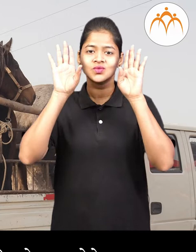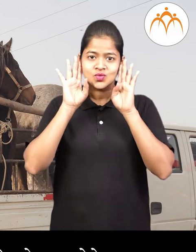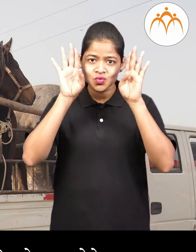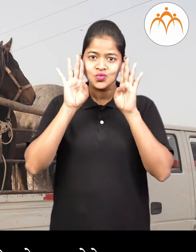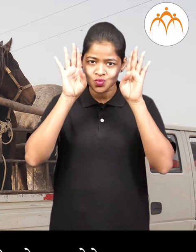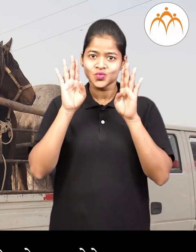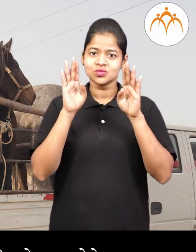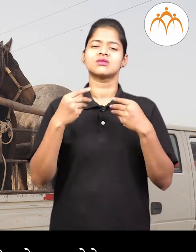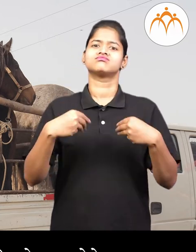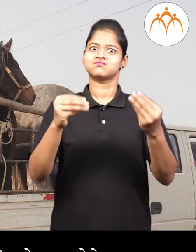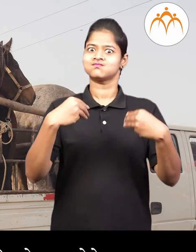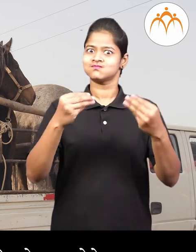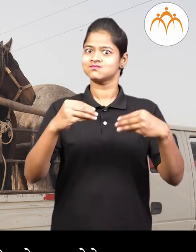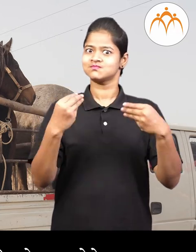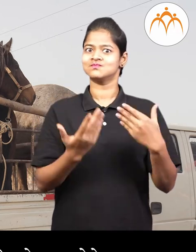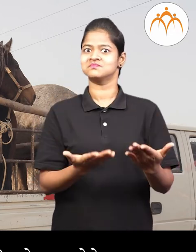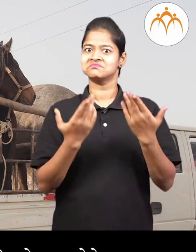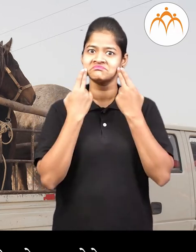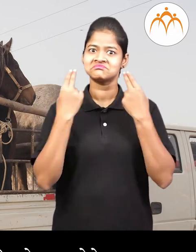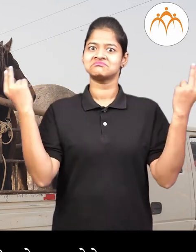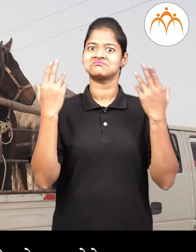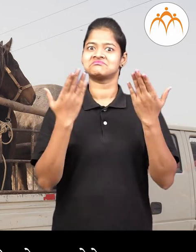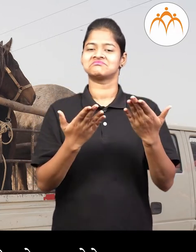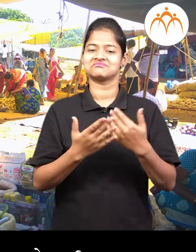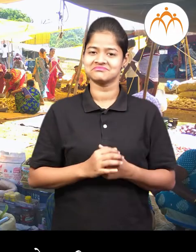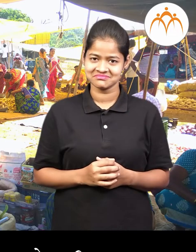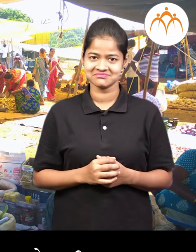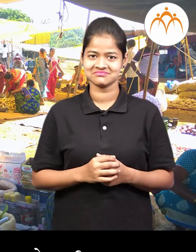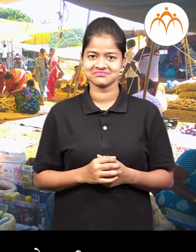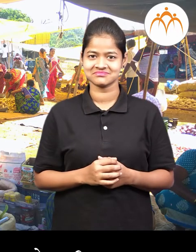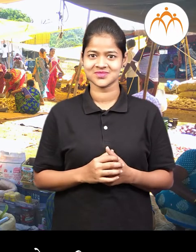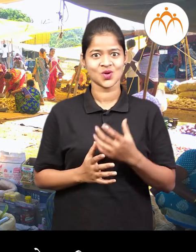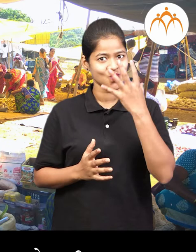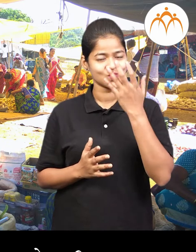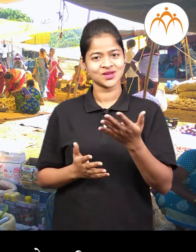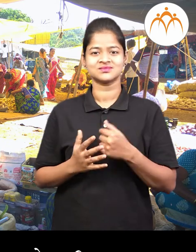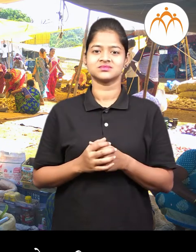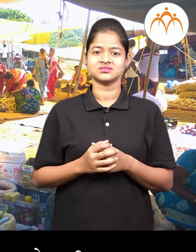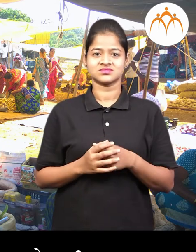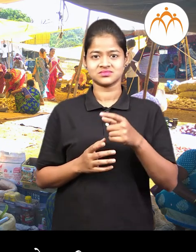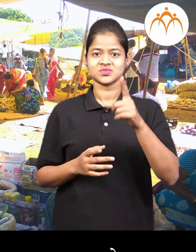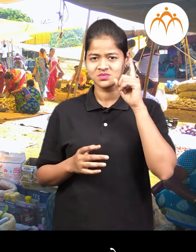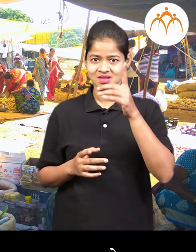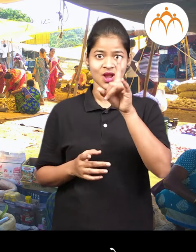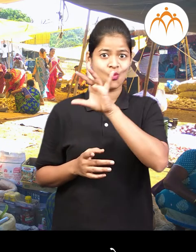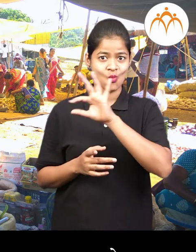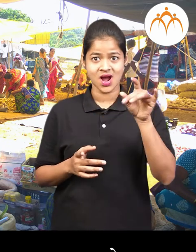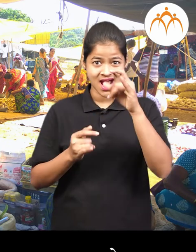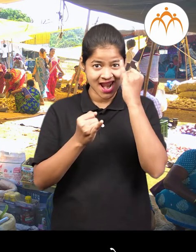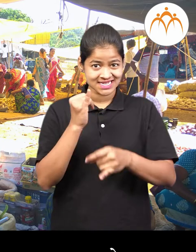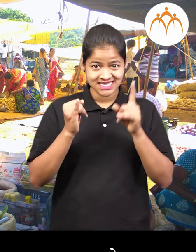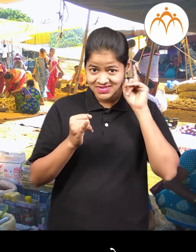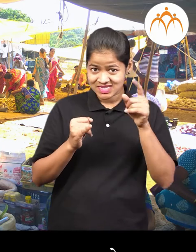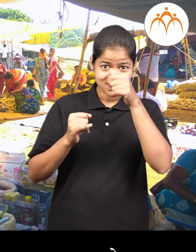बाजारांग मुले सुधा त्या गावाची ओडख होते तुम्ही आठवडे बाजार बगित लाएका प्रत्येक